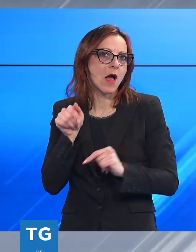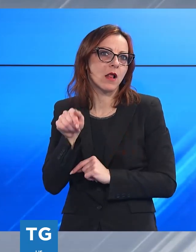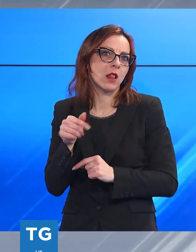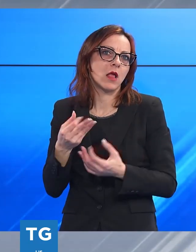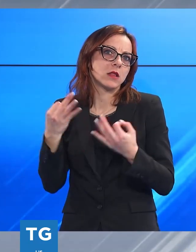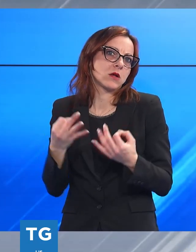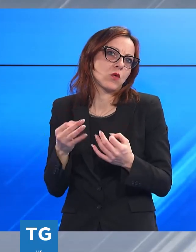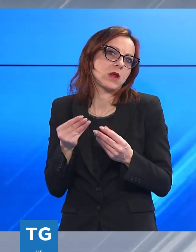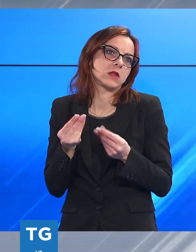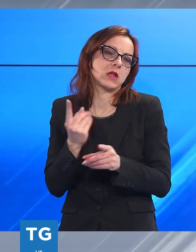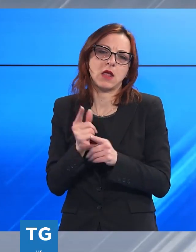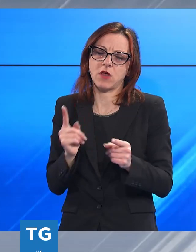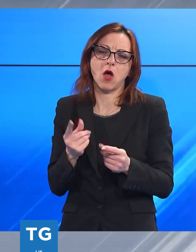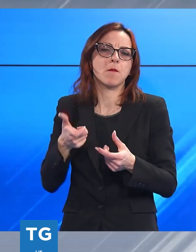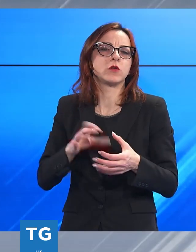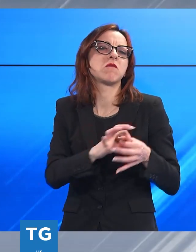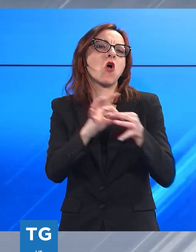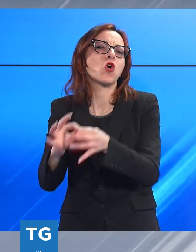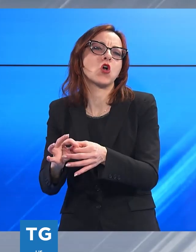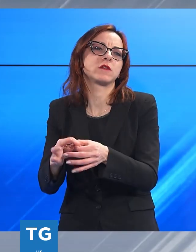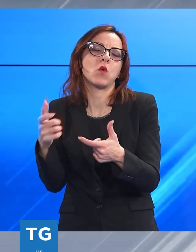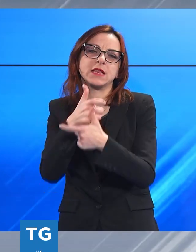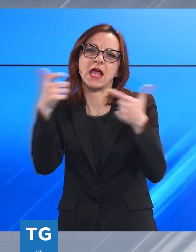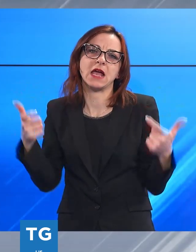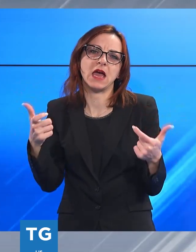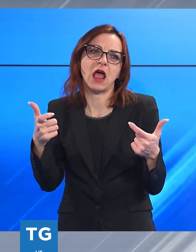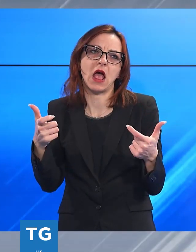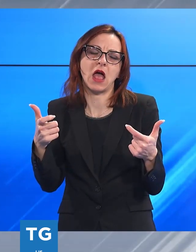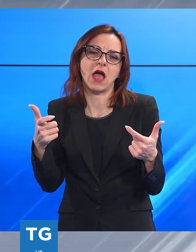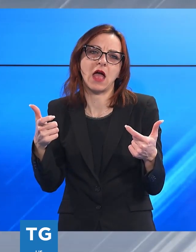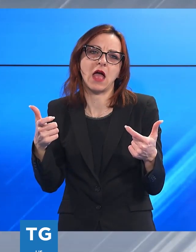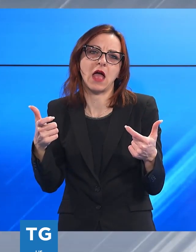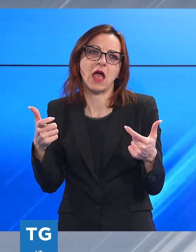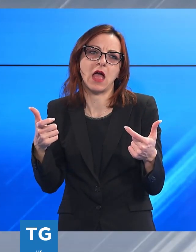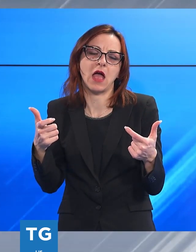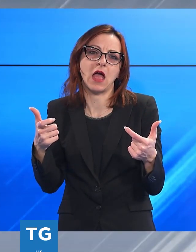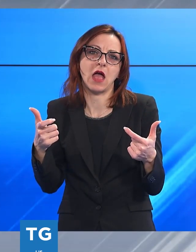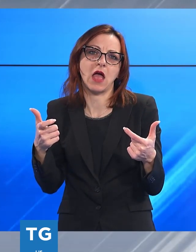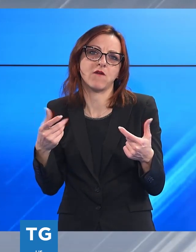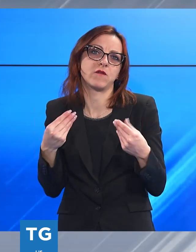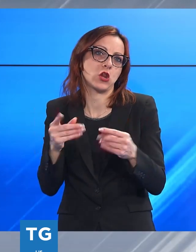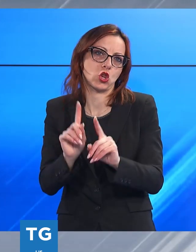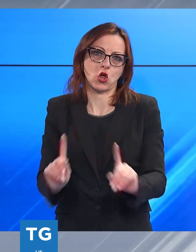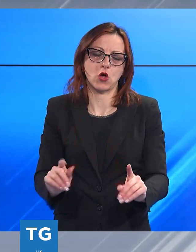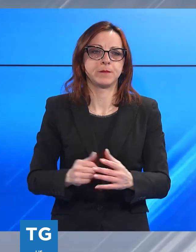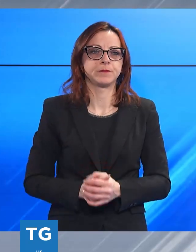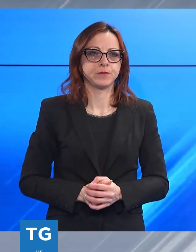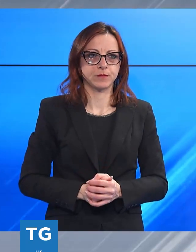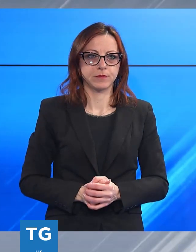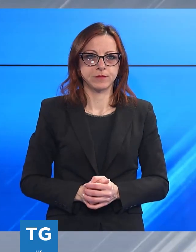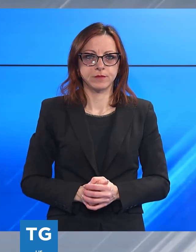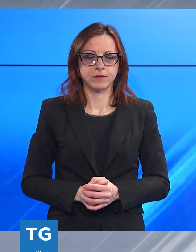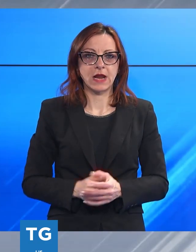sicurezza perché non può creare danni alcuni alla piscina. L'alta velocità è stata repristinata in tarda